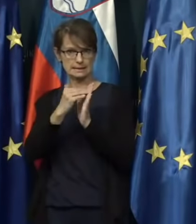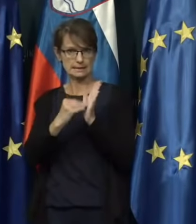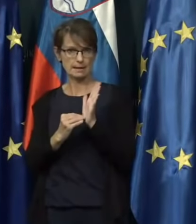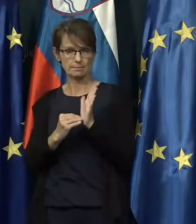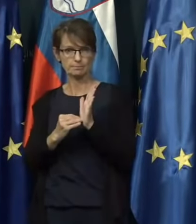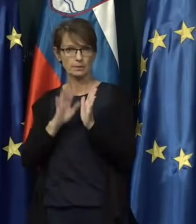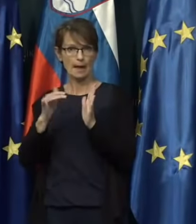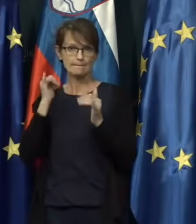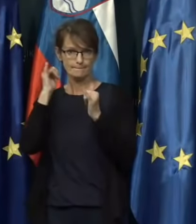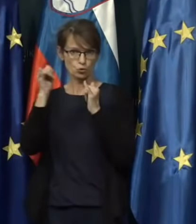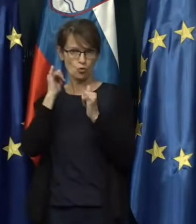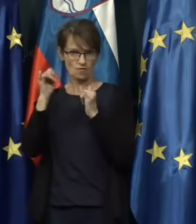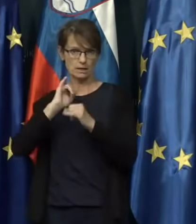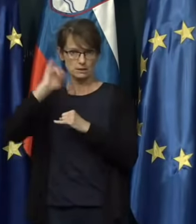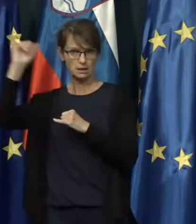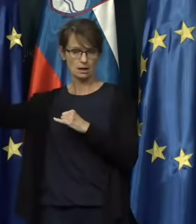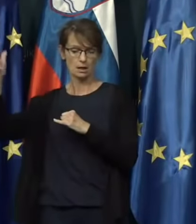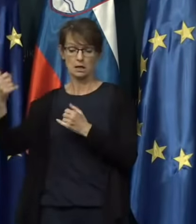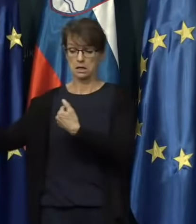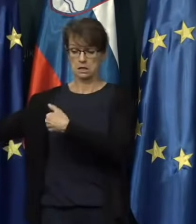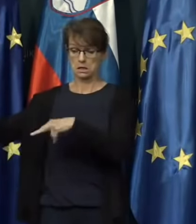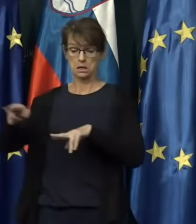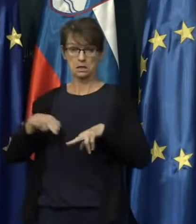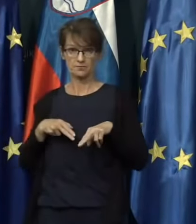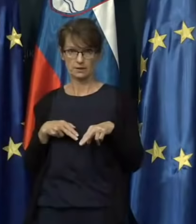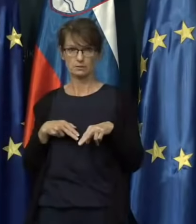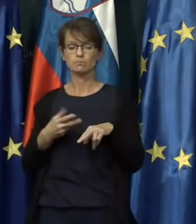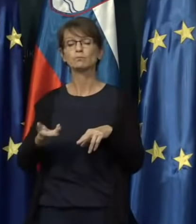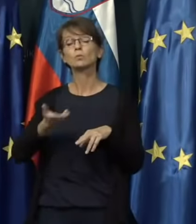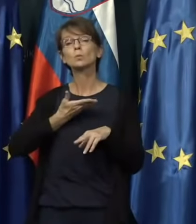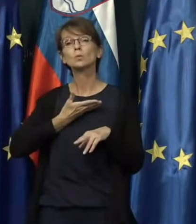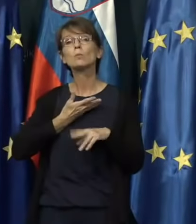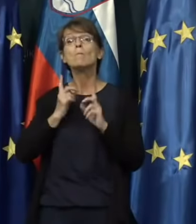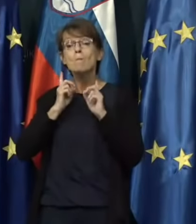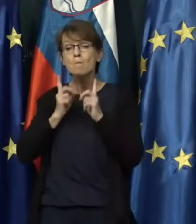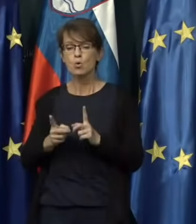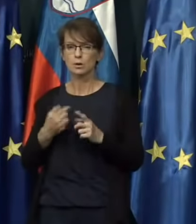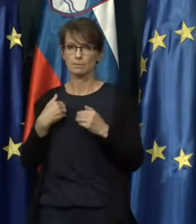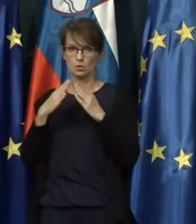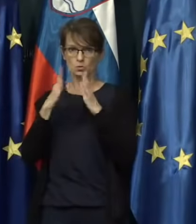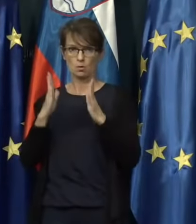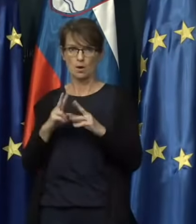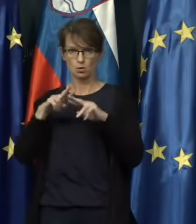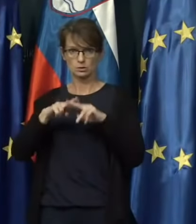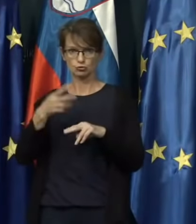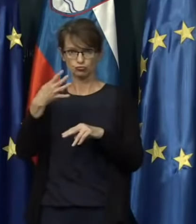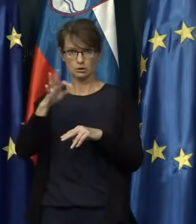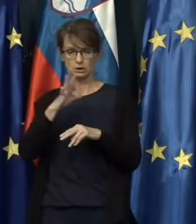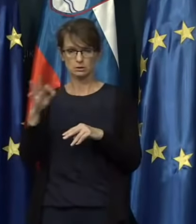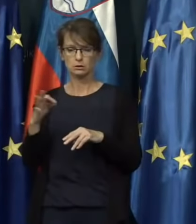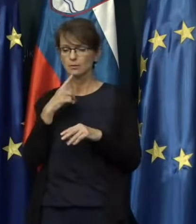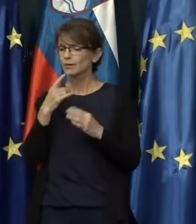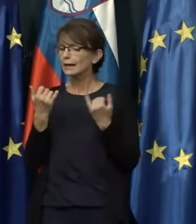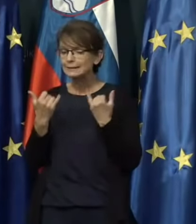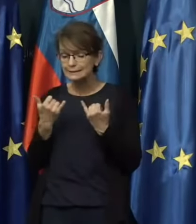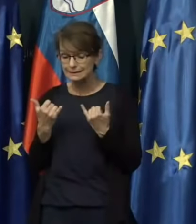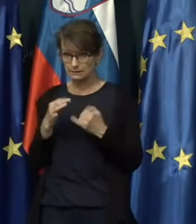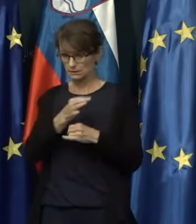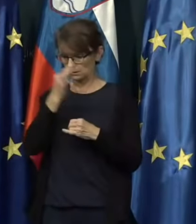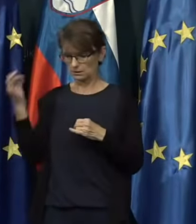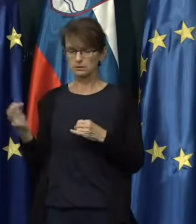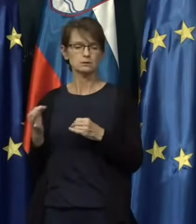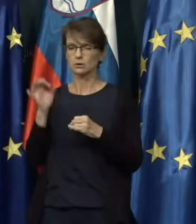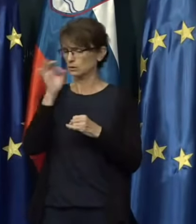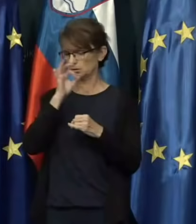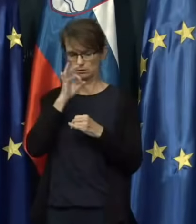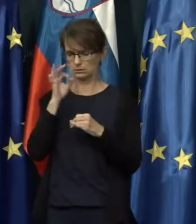na potovanje recimo in se vrnam, dobim, moram biti domaj 14 dni. Danes ni nobene razlike glede na